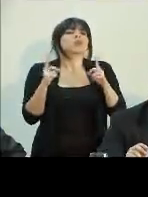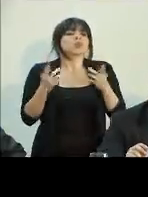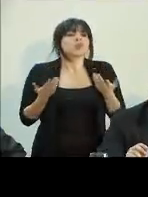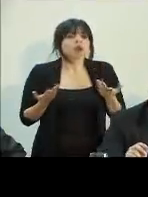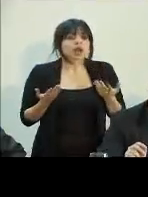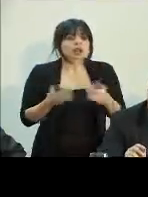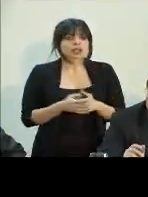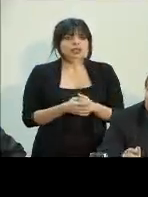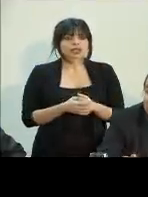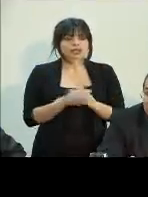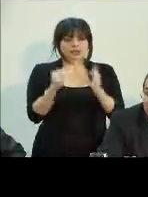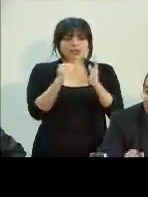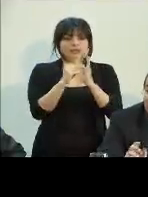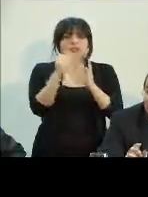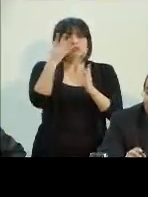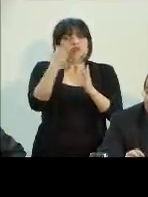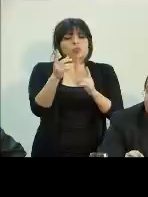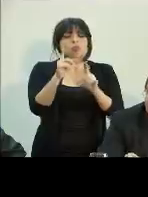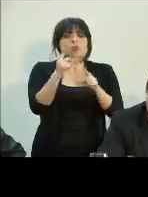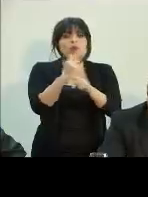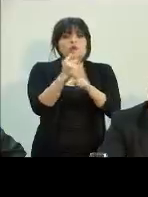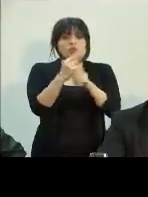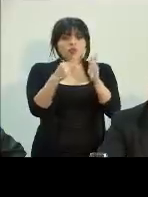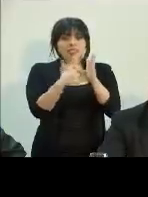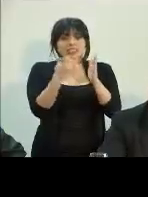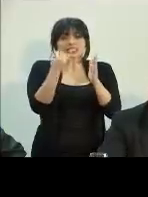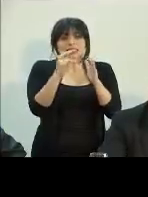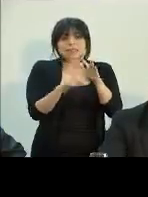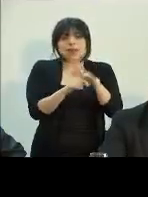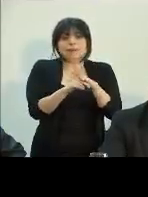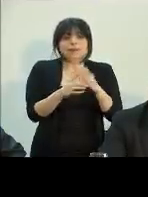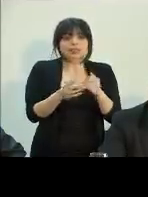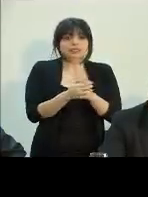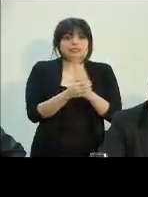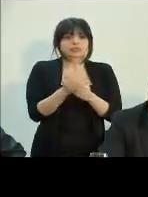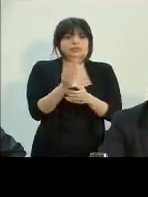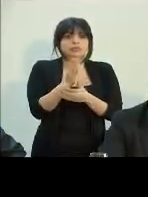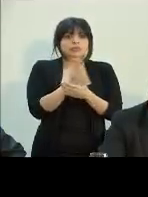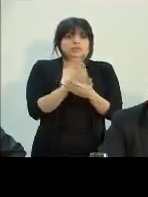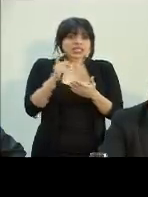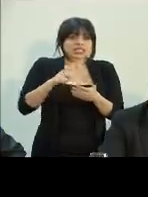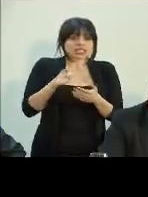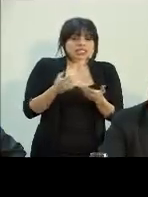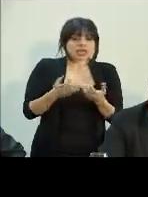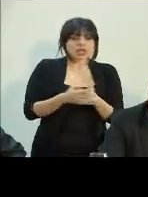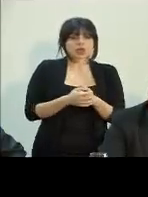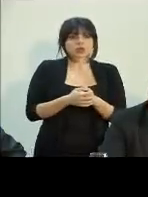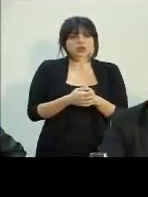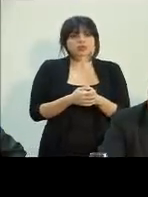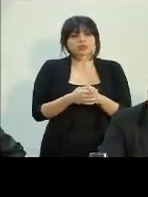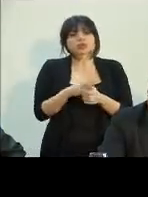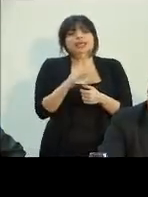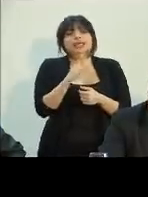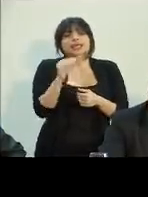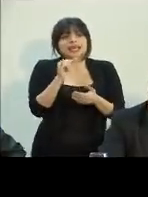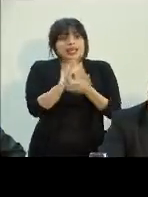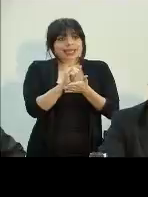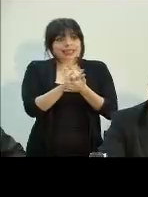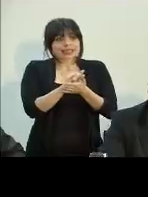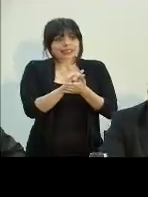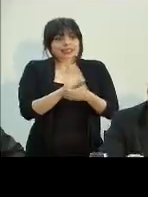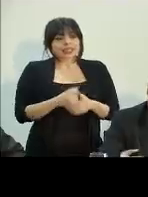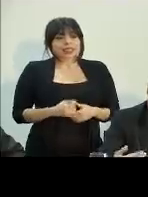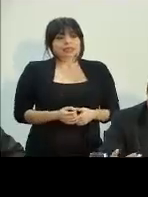el dato correcto, en el caso de que sea necesario. En esa